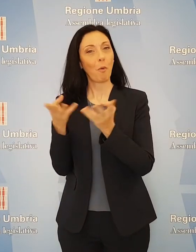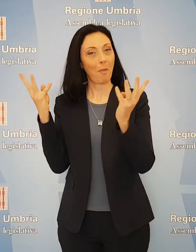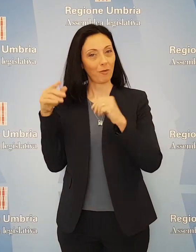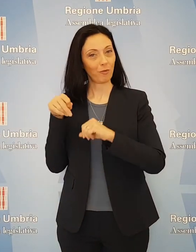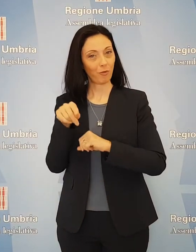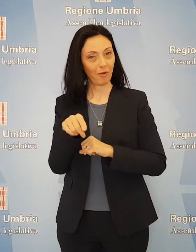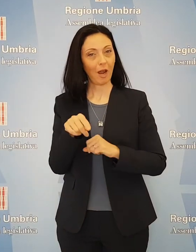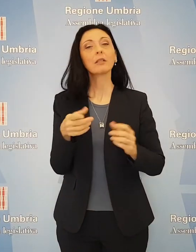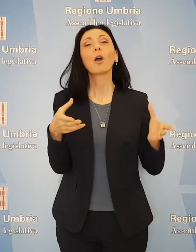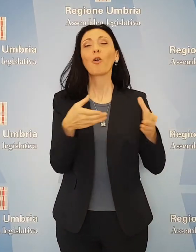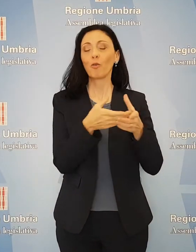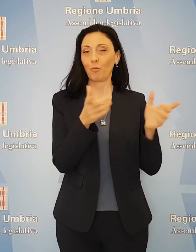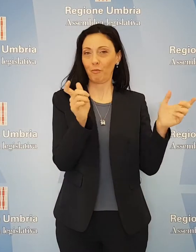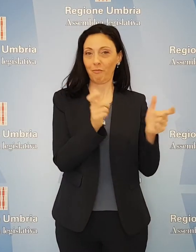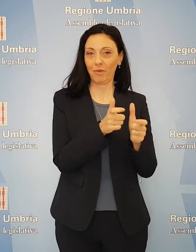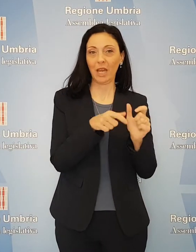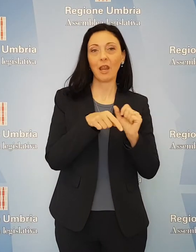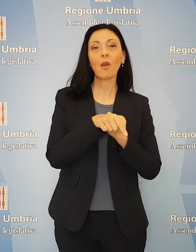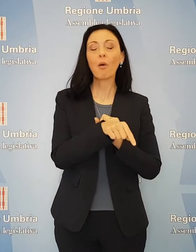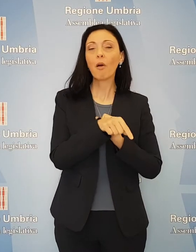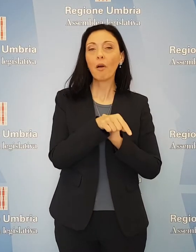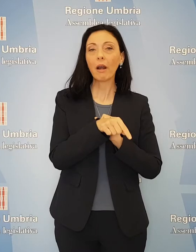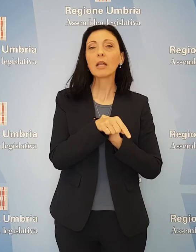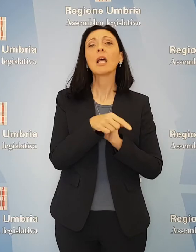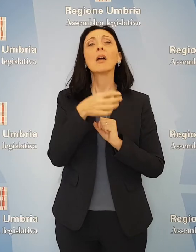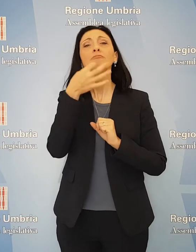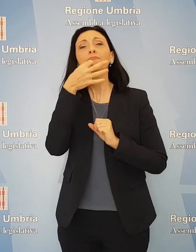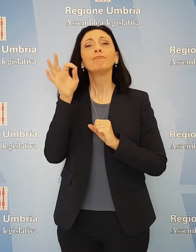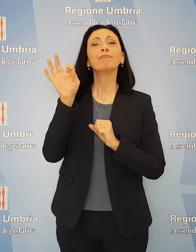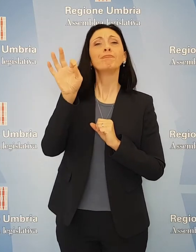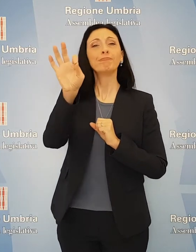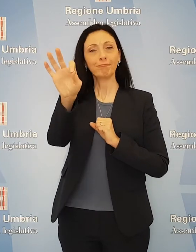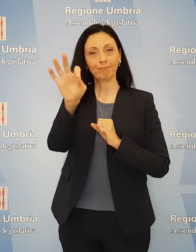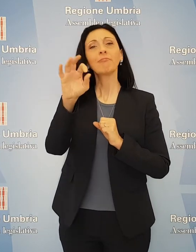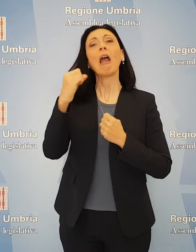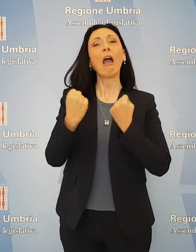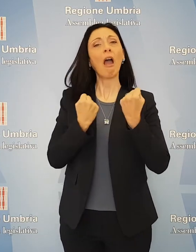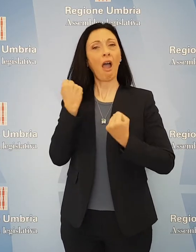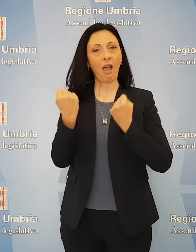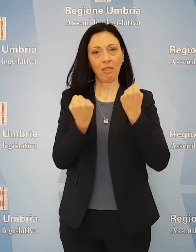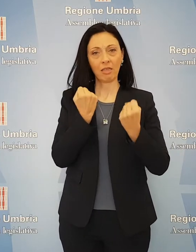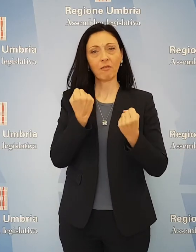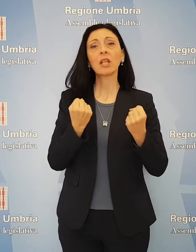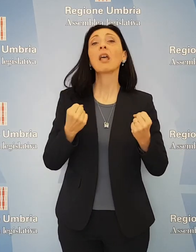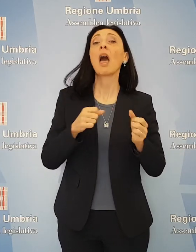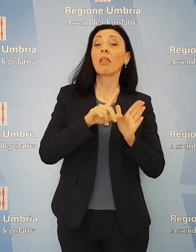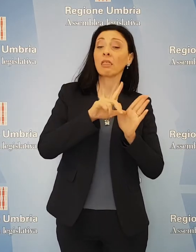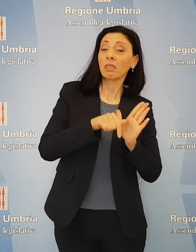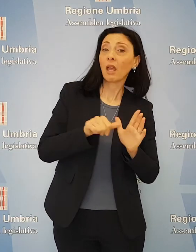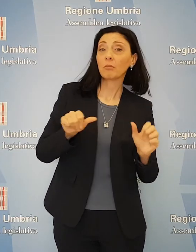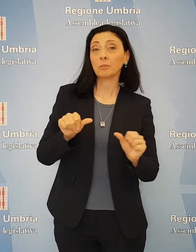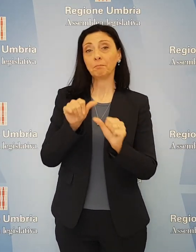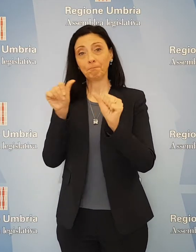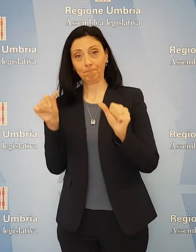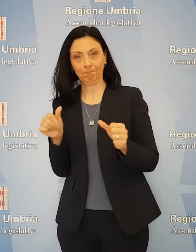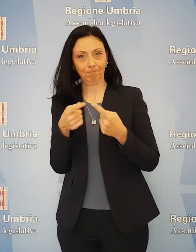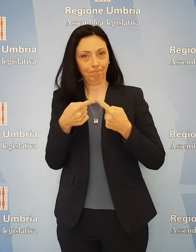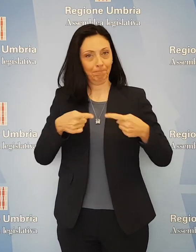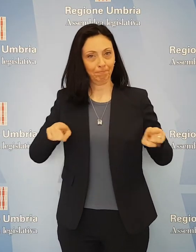parte della maggioranza sia della minoranza. Definita un'attività con una diversa modalità e tempistica. In una prima fase saranno